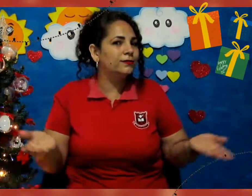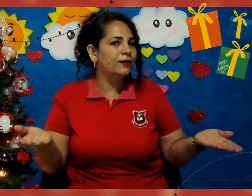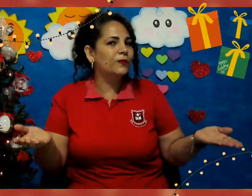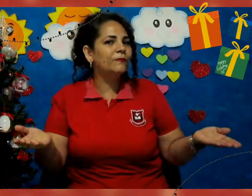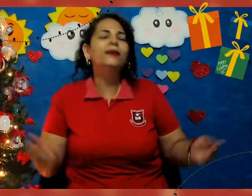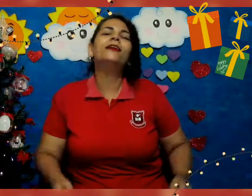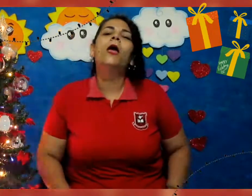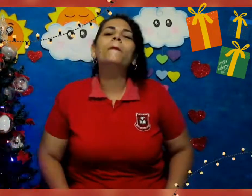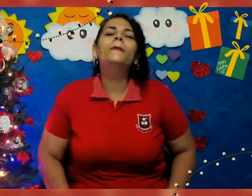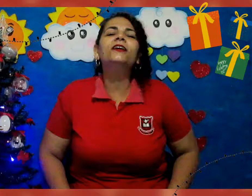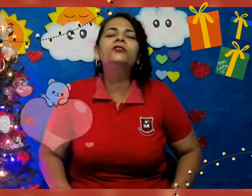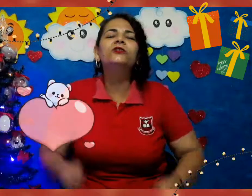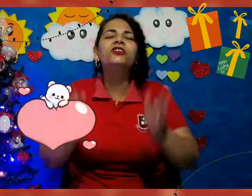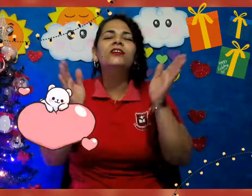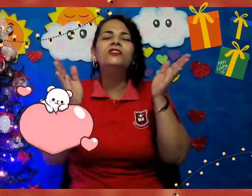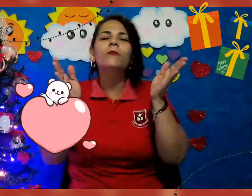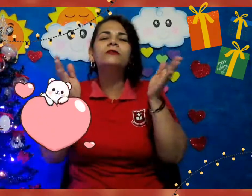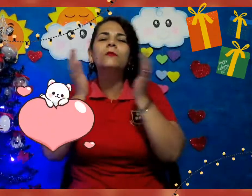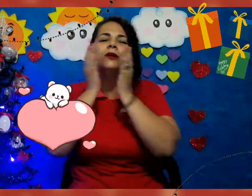Cantem pra mim. Beijos. Tchau, meus amores.